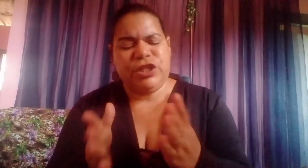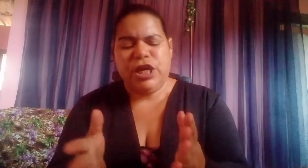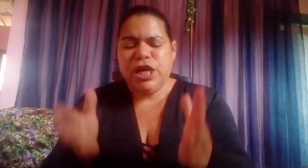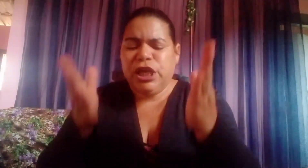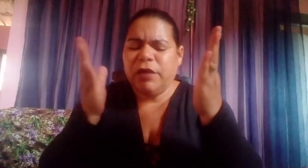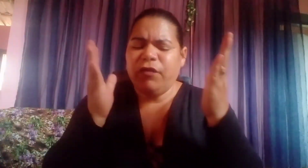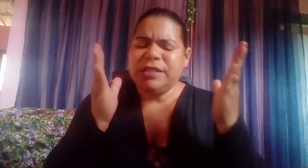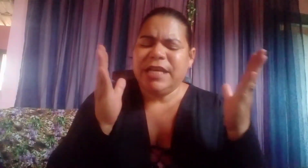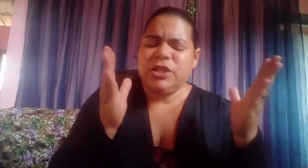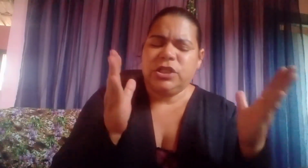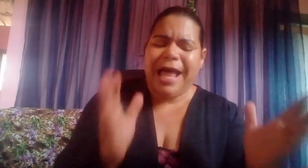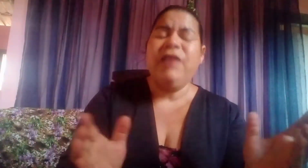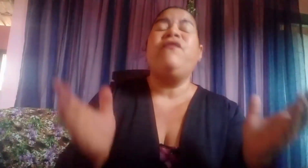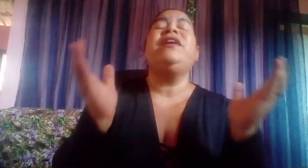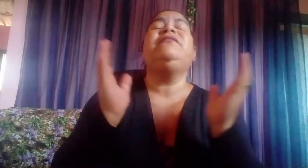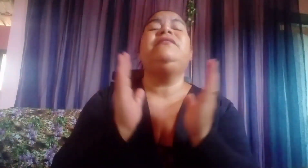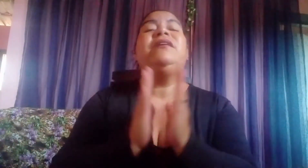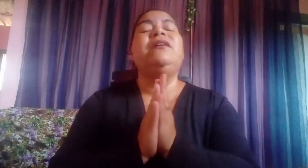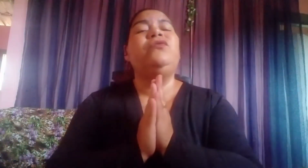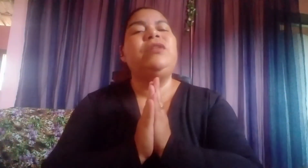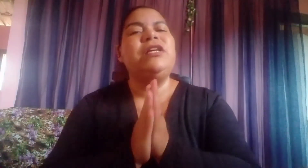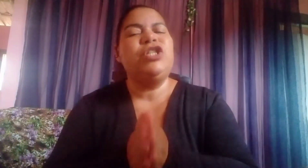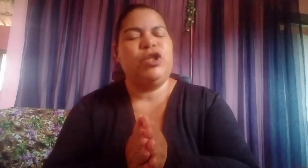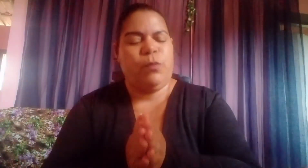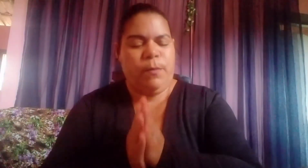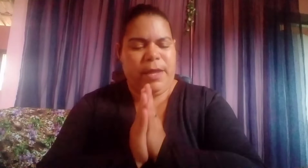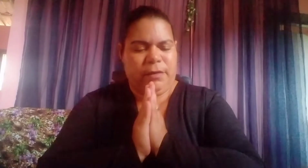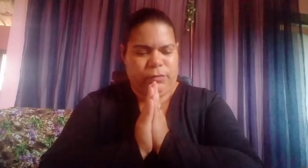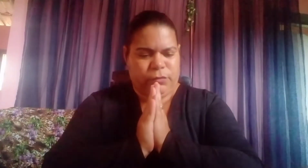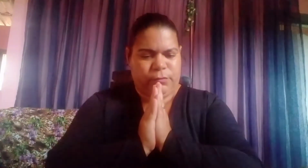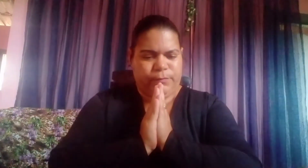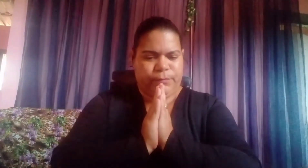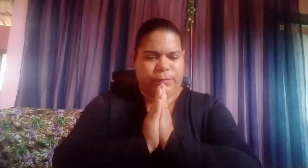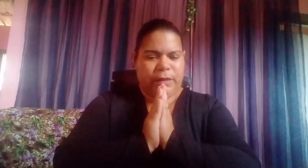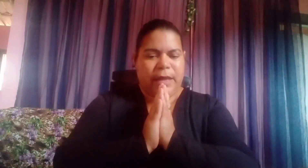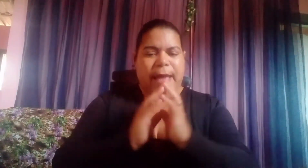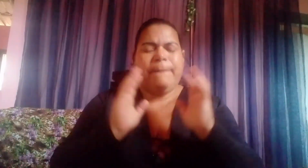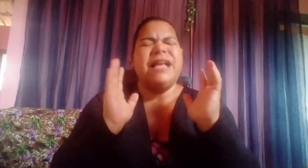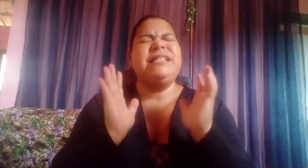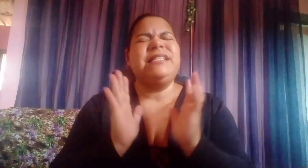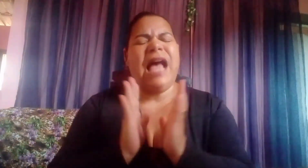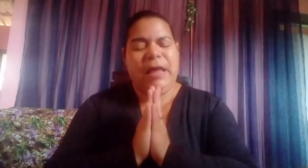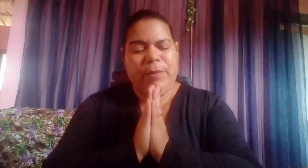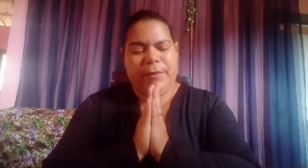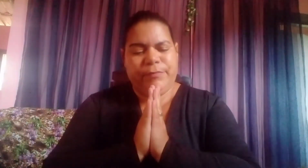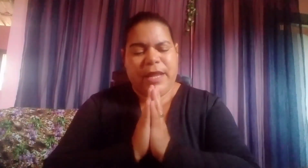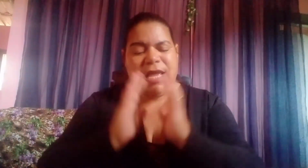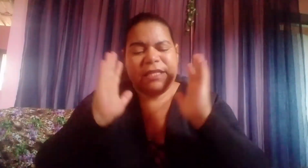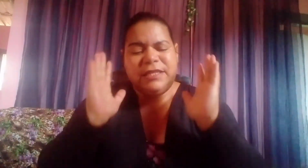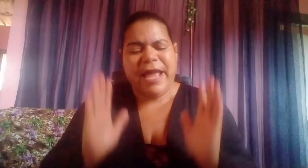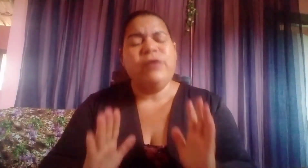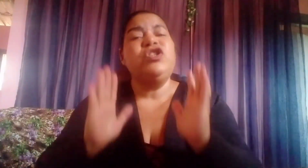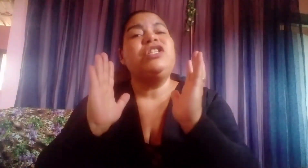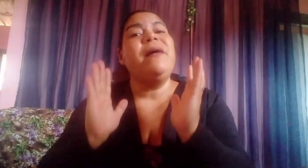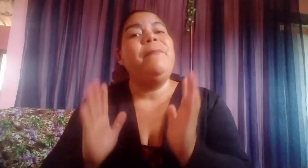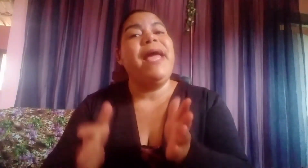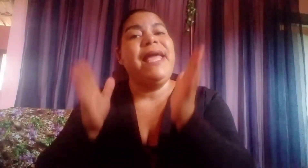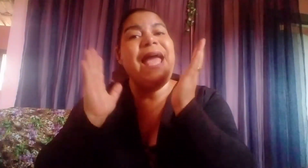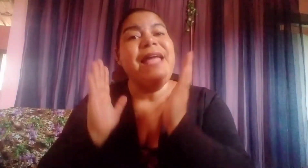que você está enfrentando neste momento. Mas saiba, Deus também é